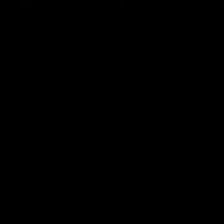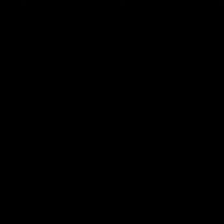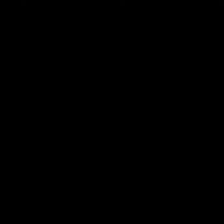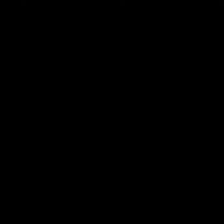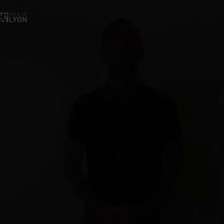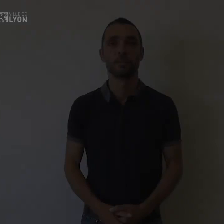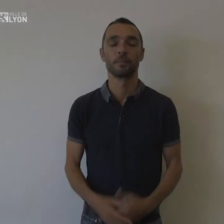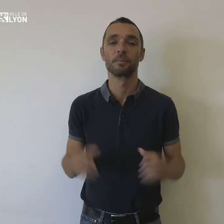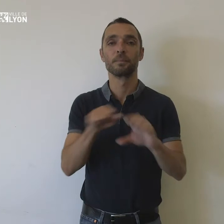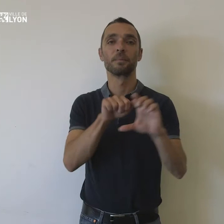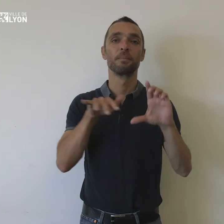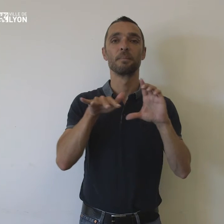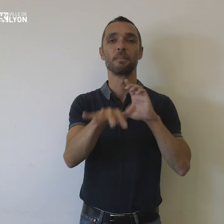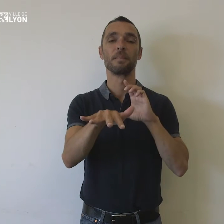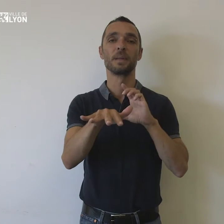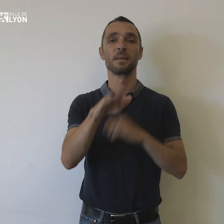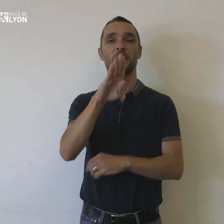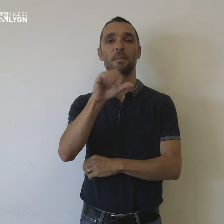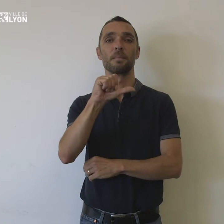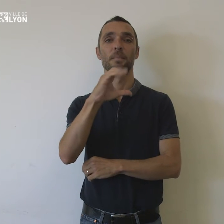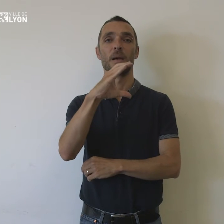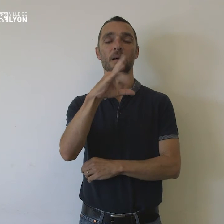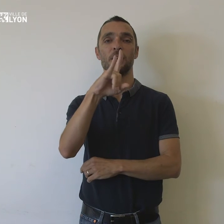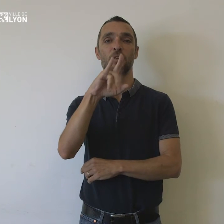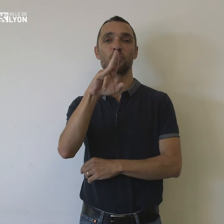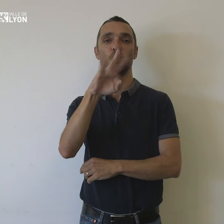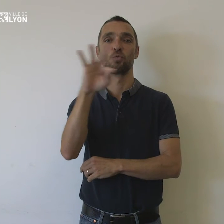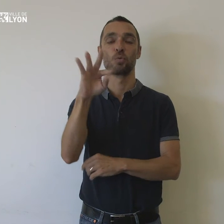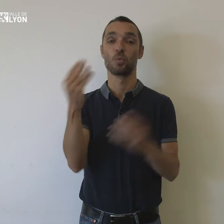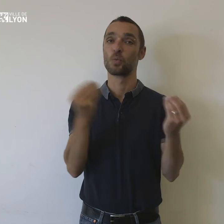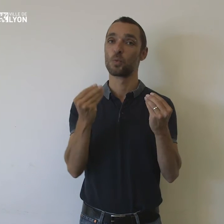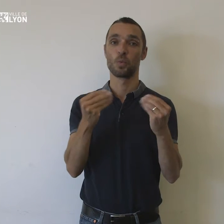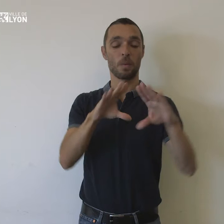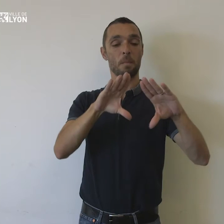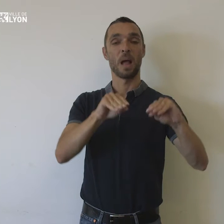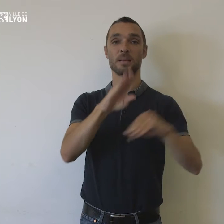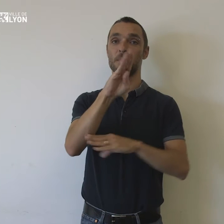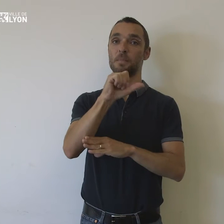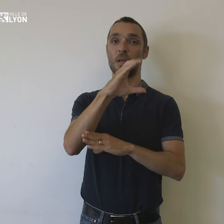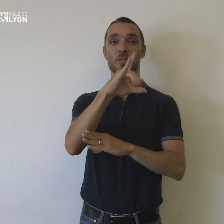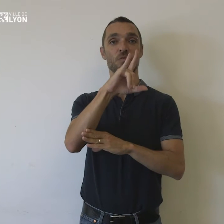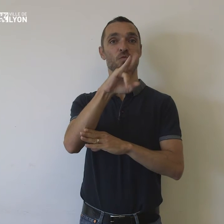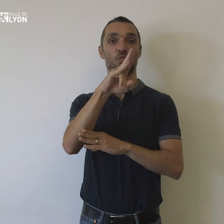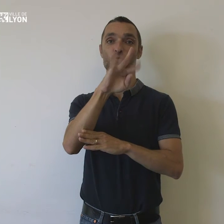La médiathèque du Bachu se situe sur la place du Bachu, entre la rue Berthelot et l'avenue Marius Berlier.